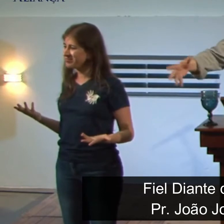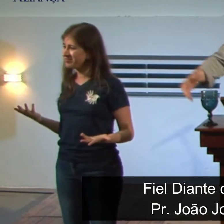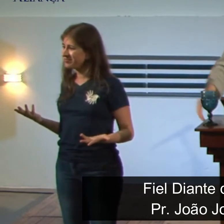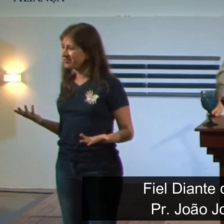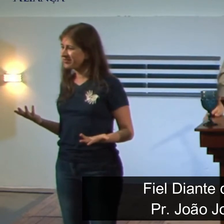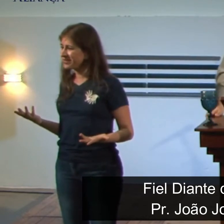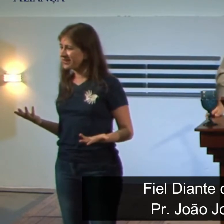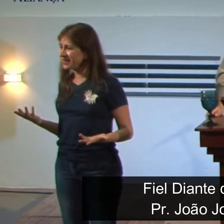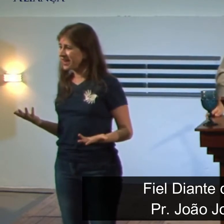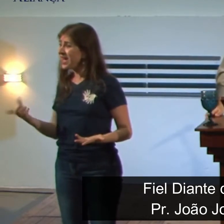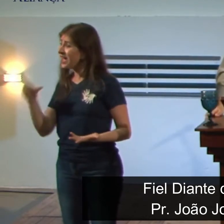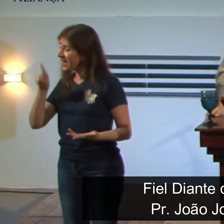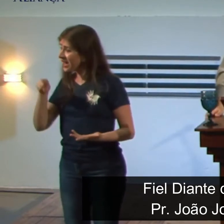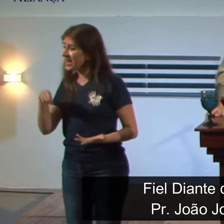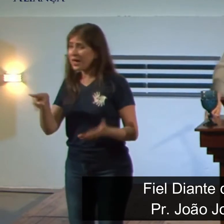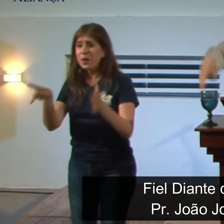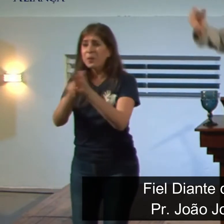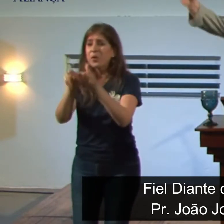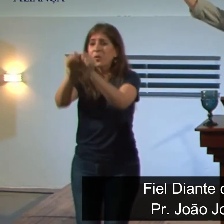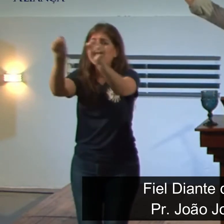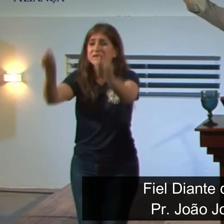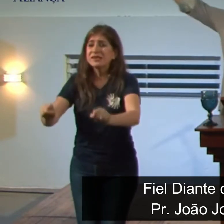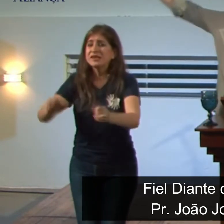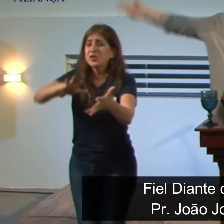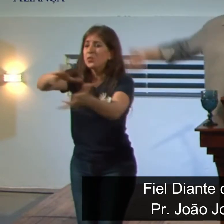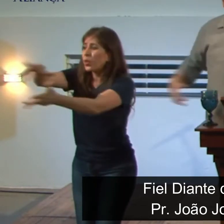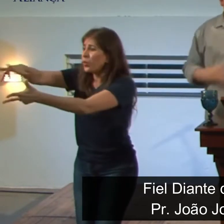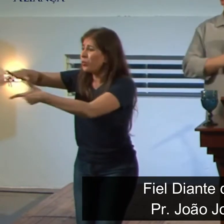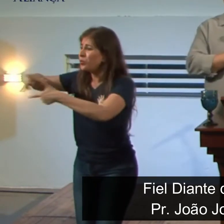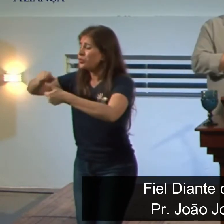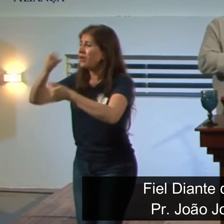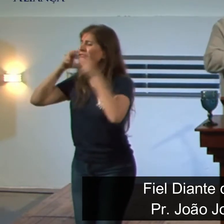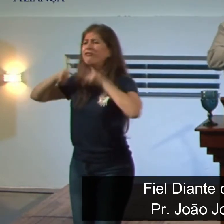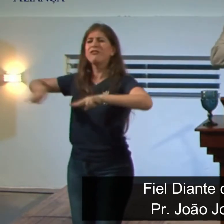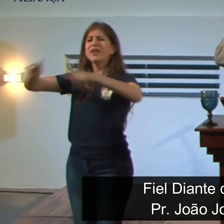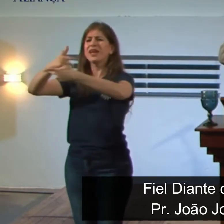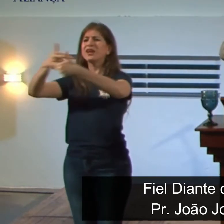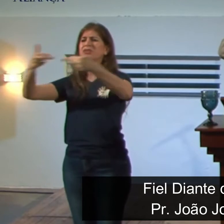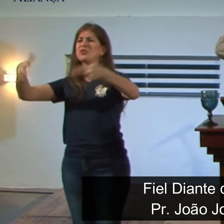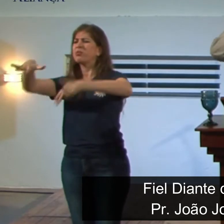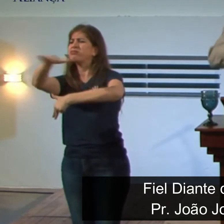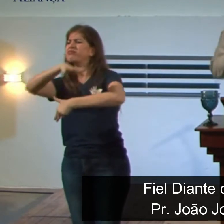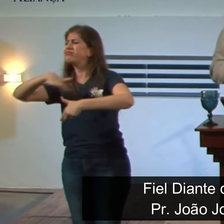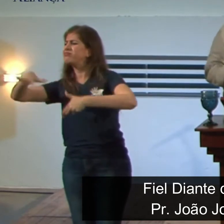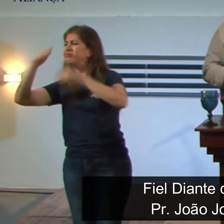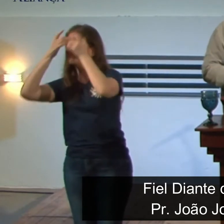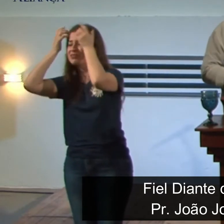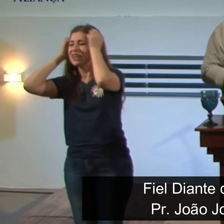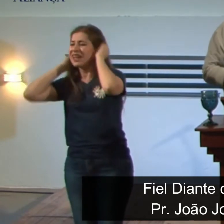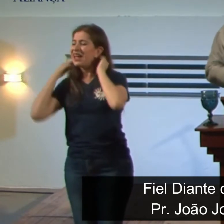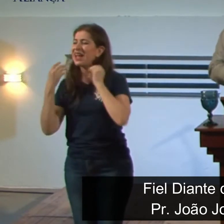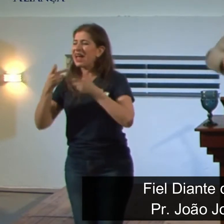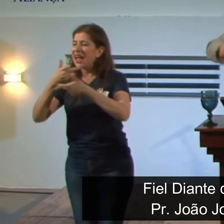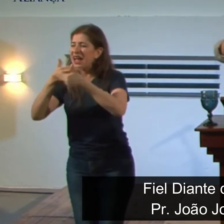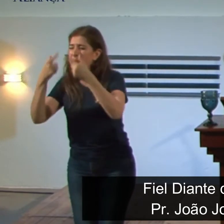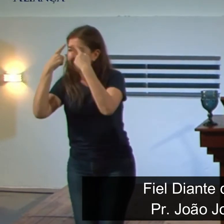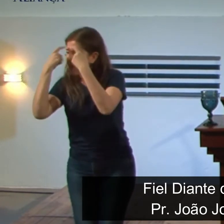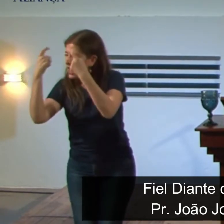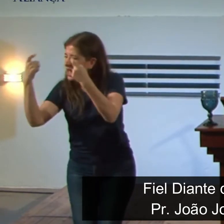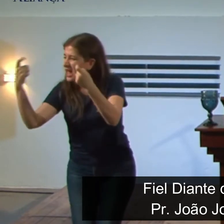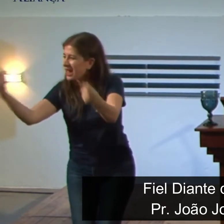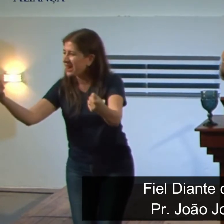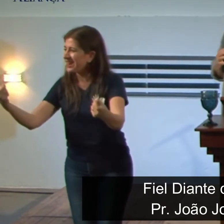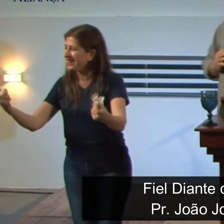esse é o sistema mundano, isso que nós estamos vendo hoje, essa perversão, essa